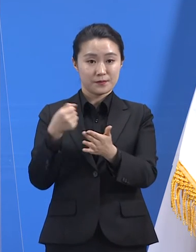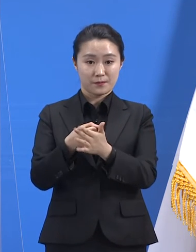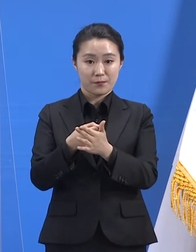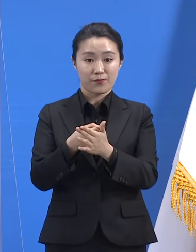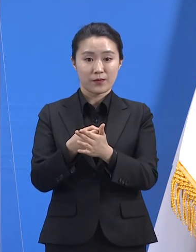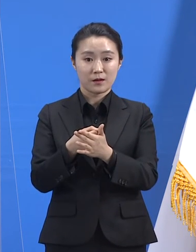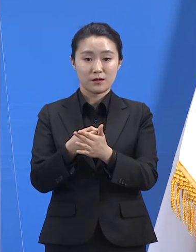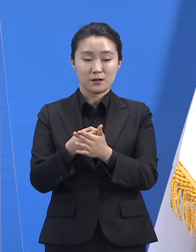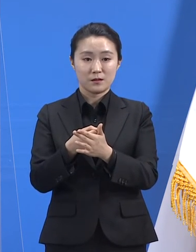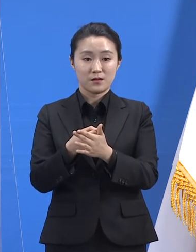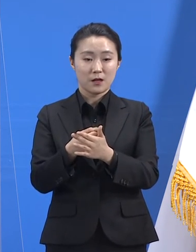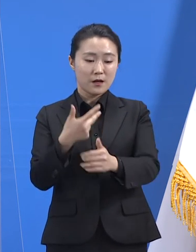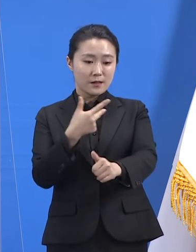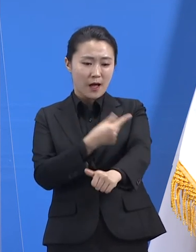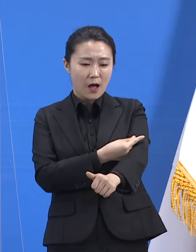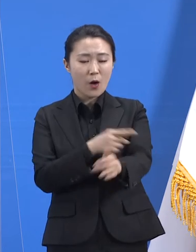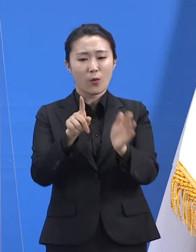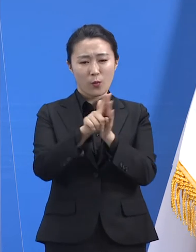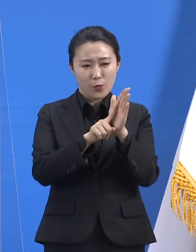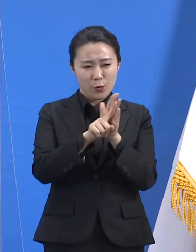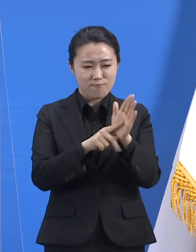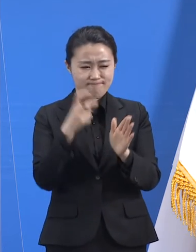지속적으로 모니터링하고 있습니다.